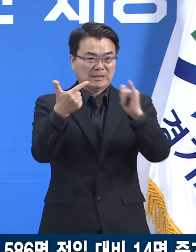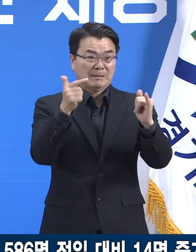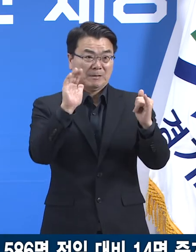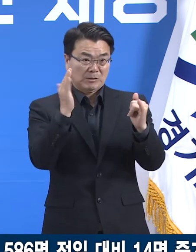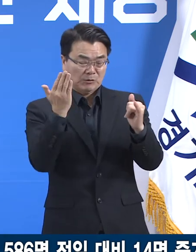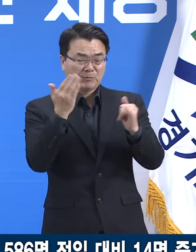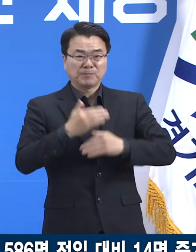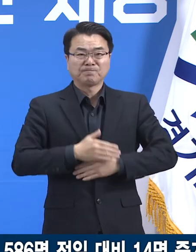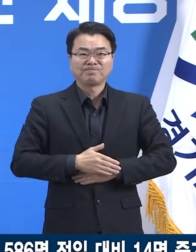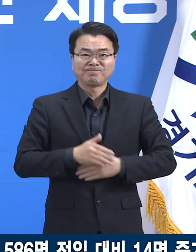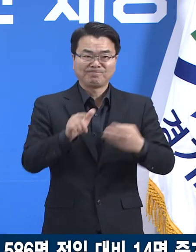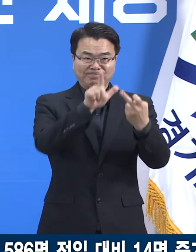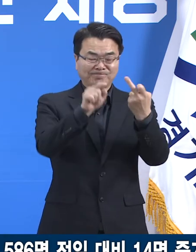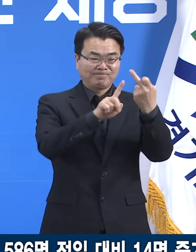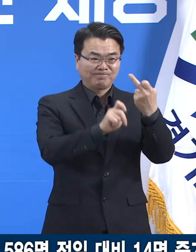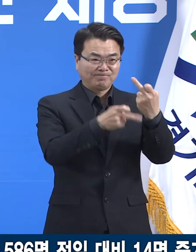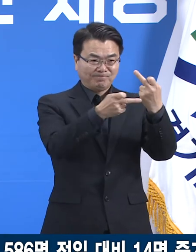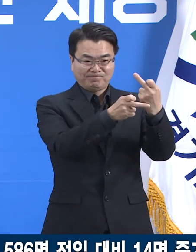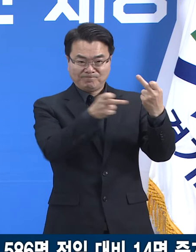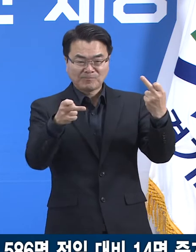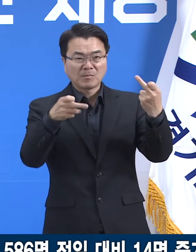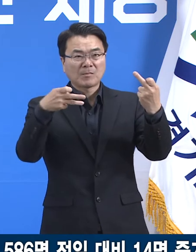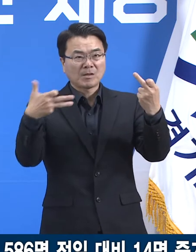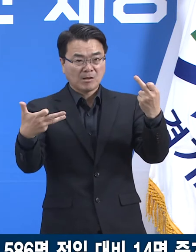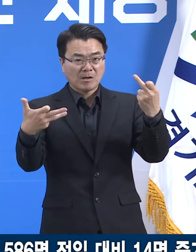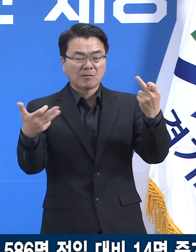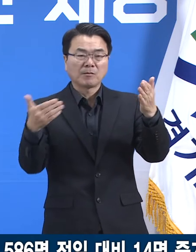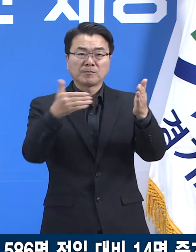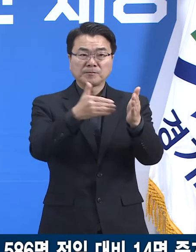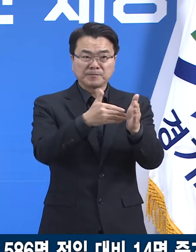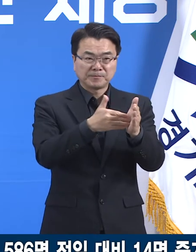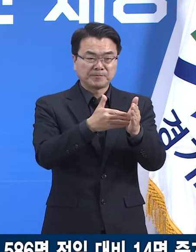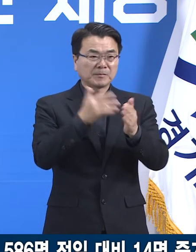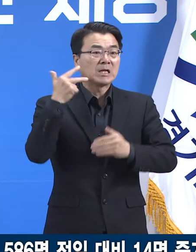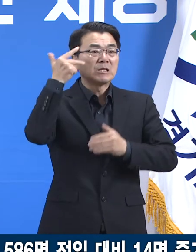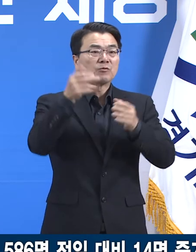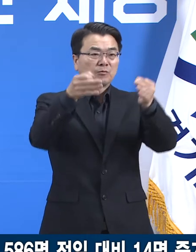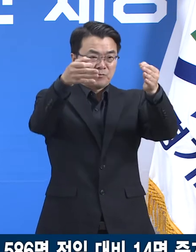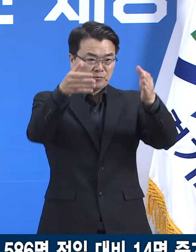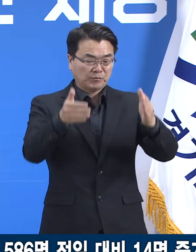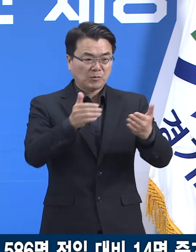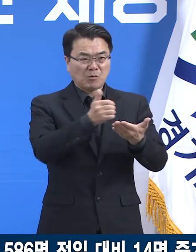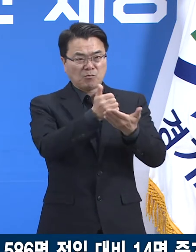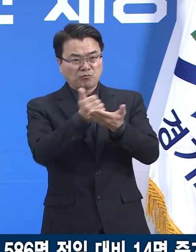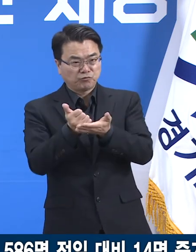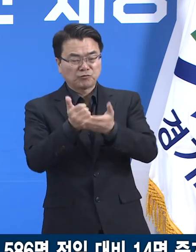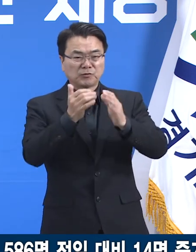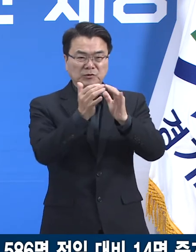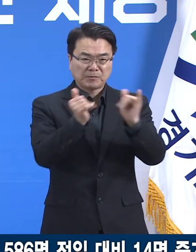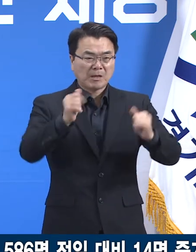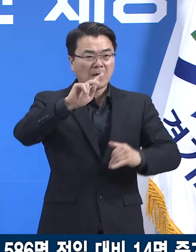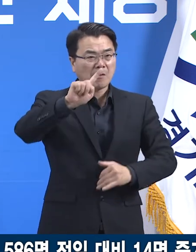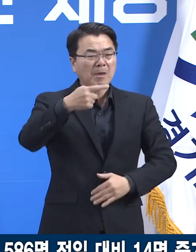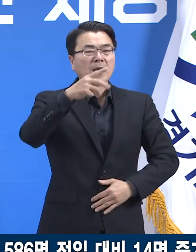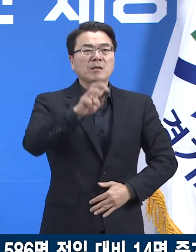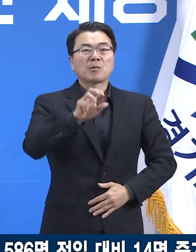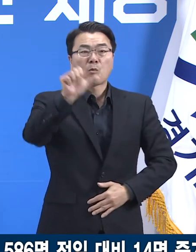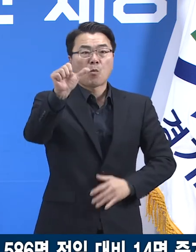12월 12일부터 12월 18일까지 한 주간 발생한 도내 사망자는 135명으로